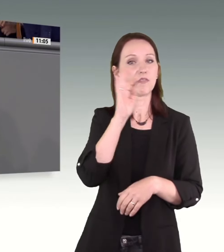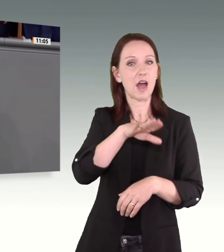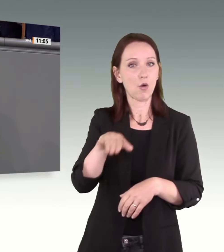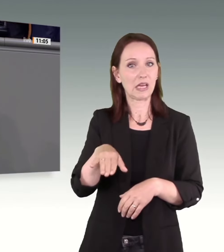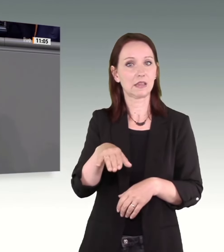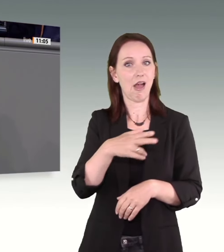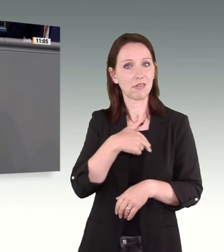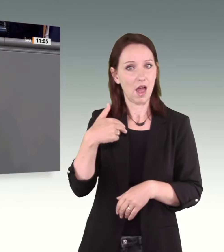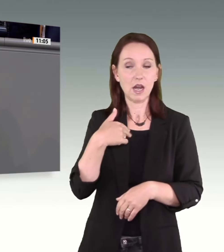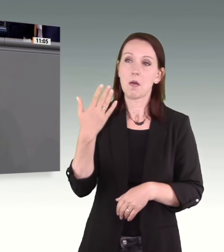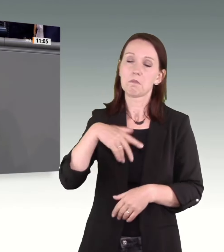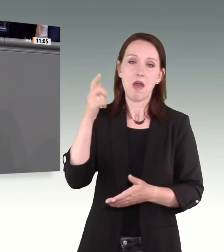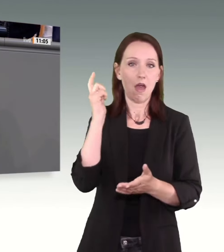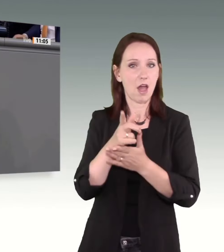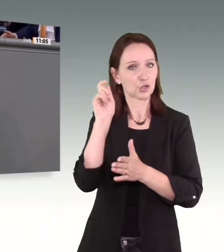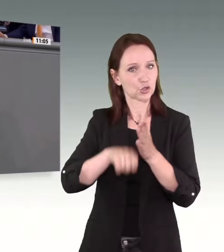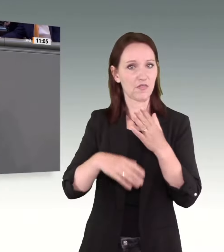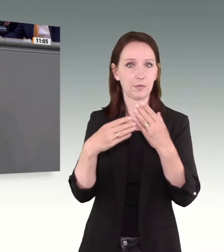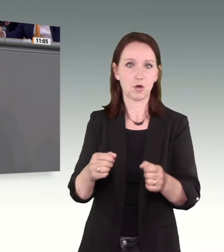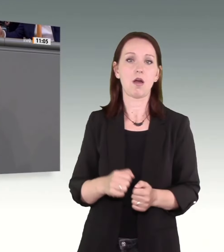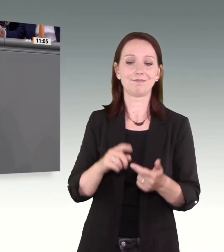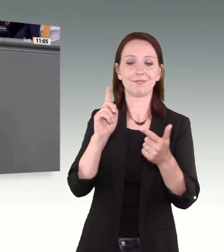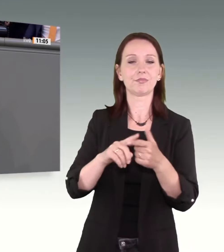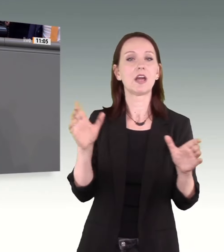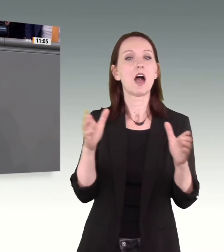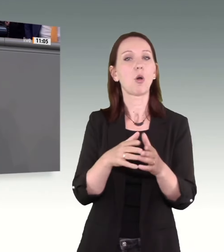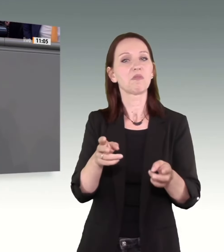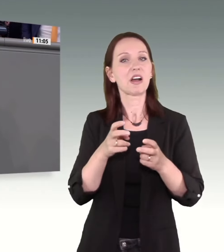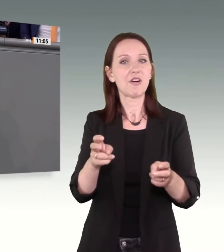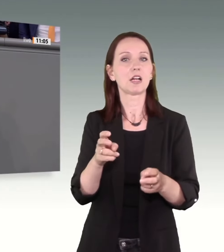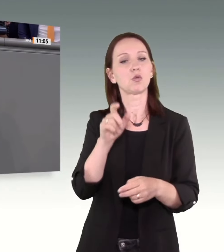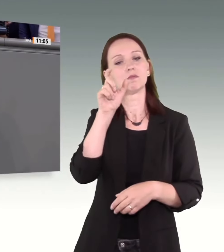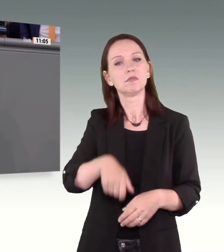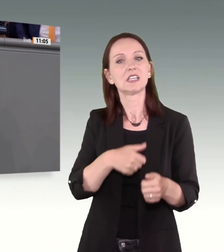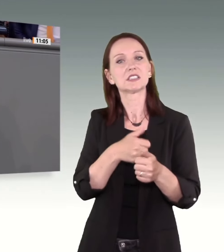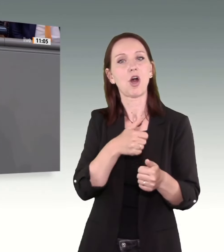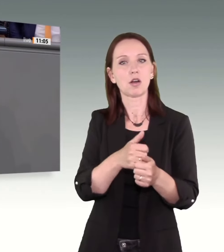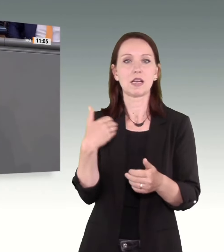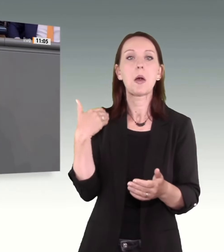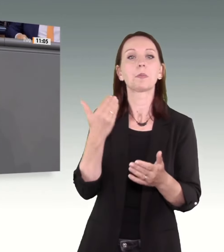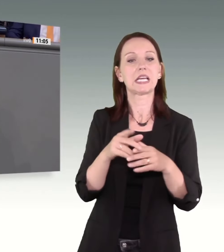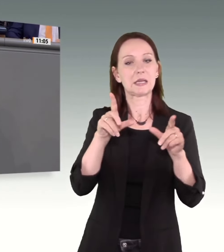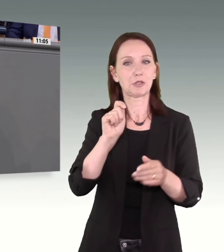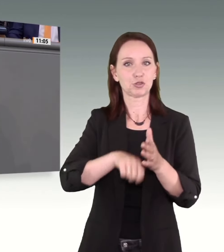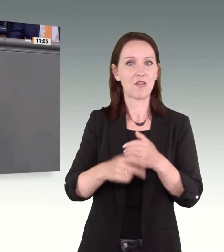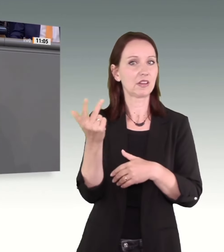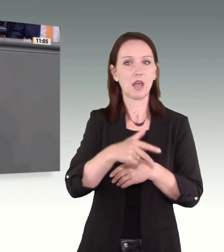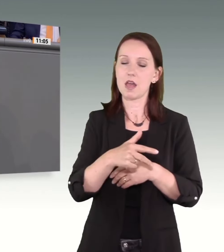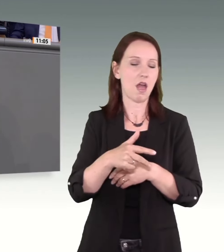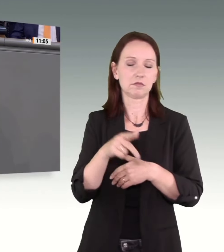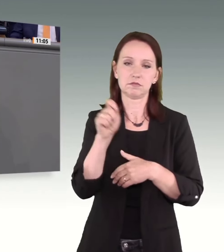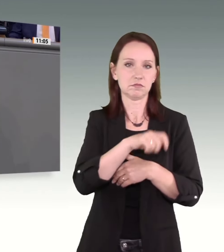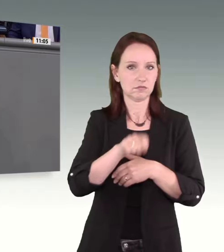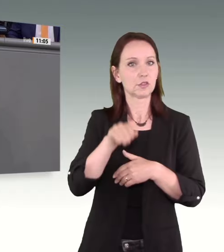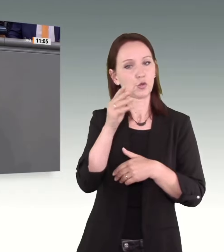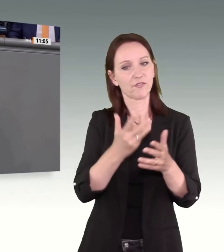wollen unter anderem, dass die Gruppenvergewaltigung und Stalking, die bisher Mindeststrafen von drei Jahren hatten, jetzt künftig auf